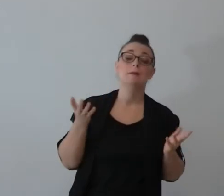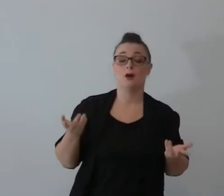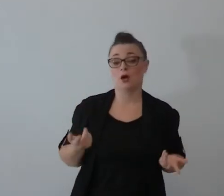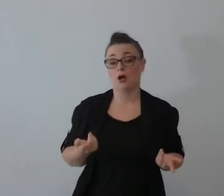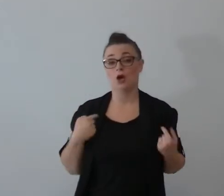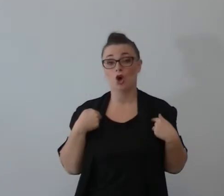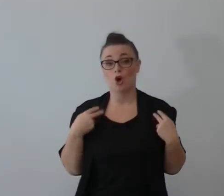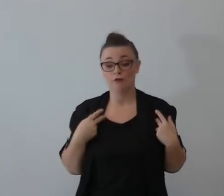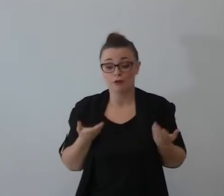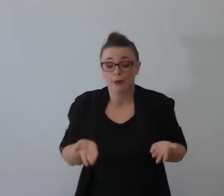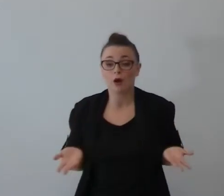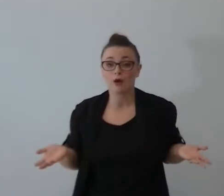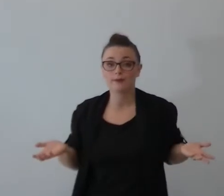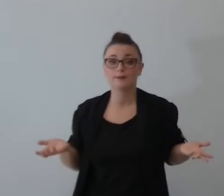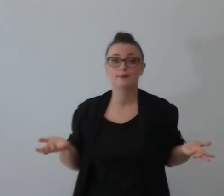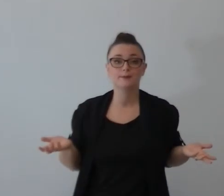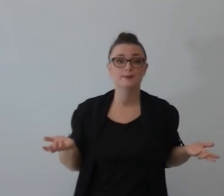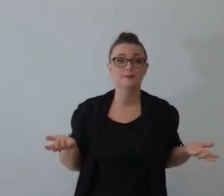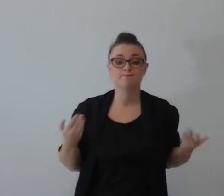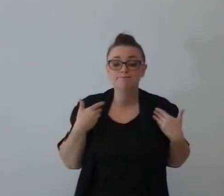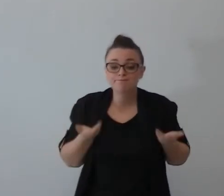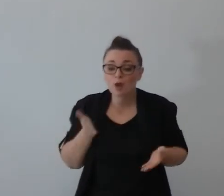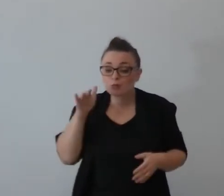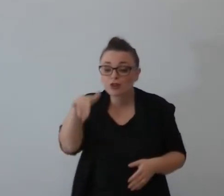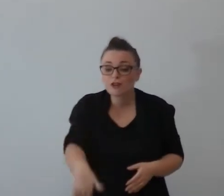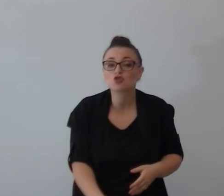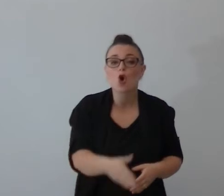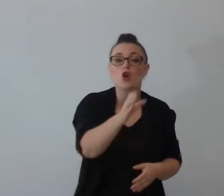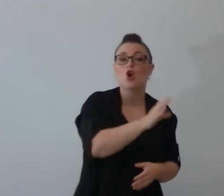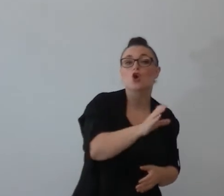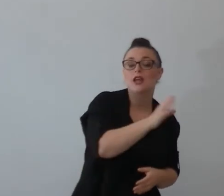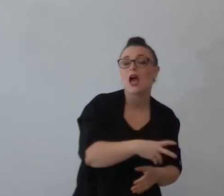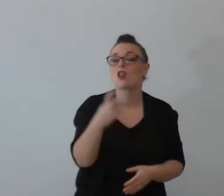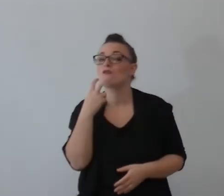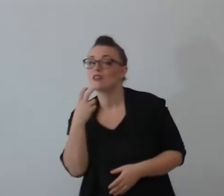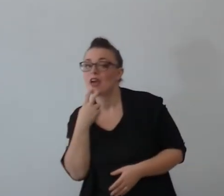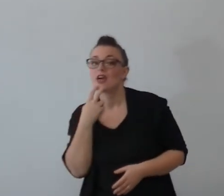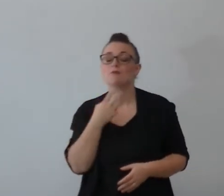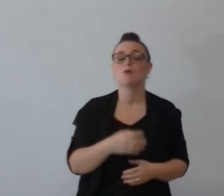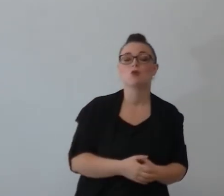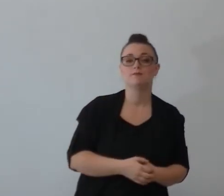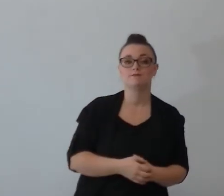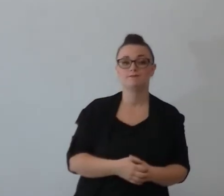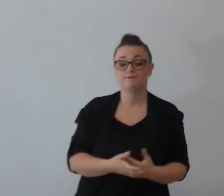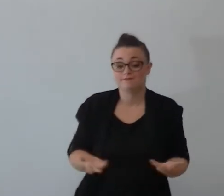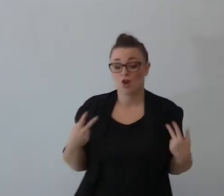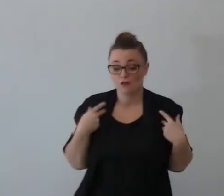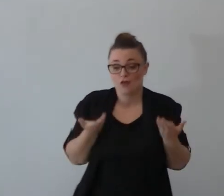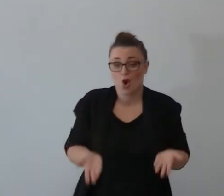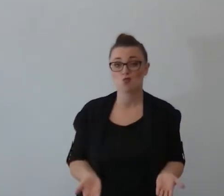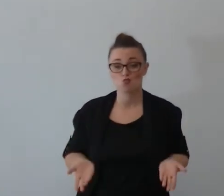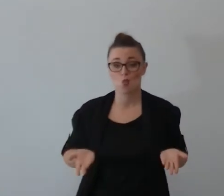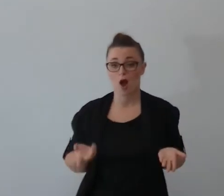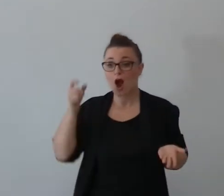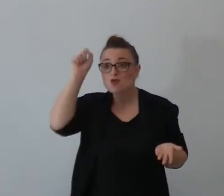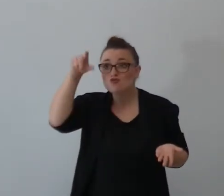io vivo qua, io vivo a Montecascone, Gurchiano, Guitermo, Guitorchiano, io vivo qua, con